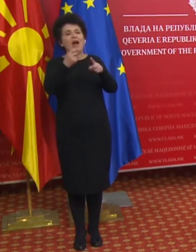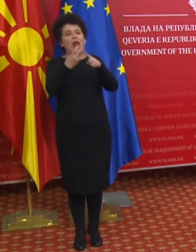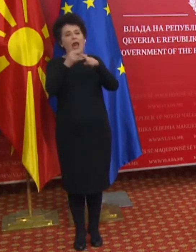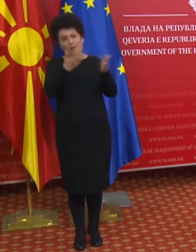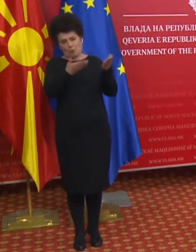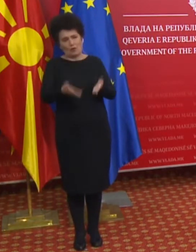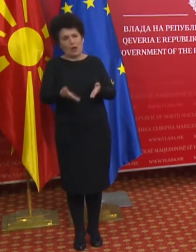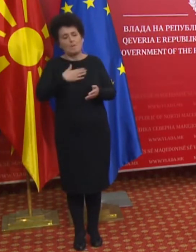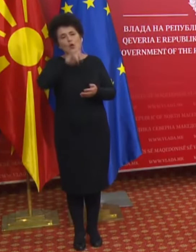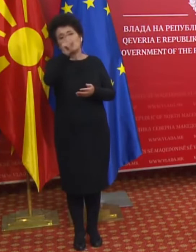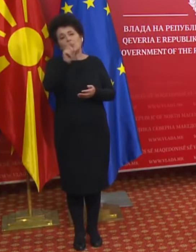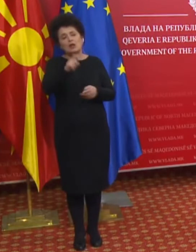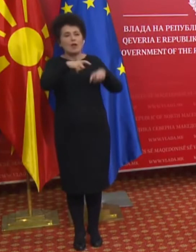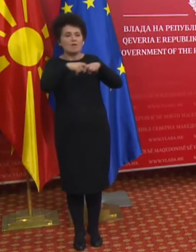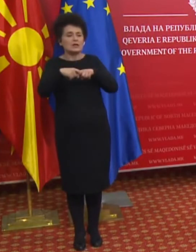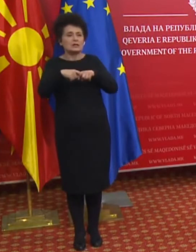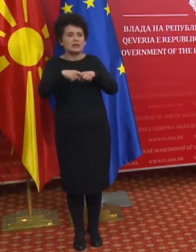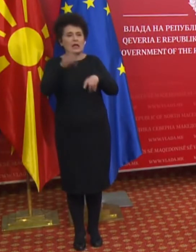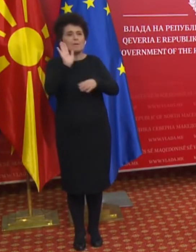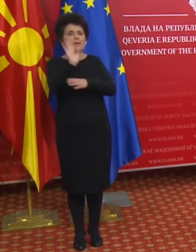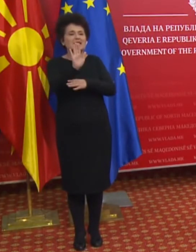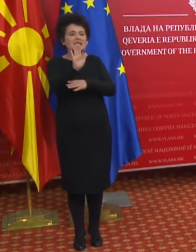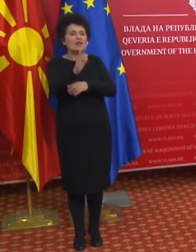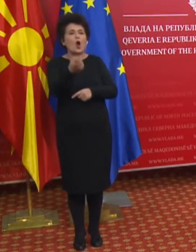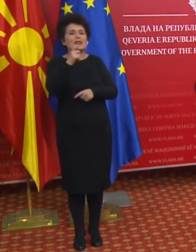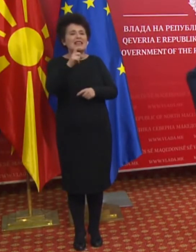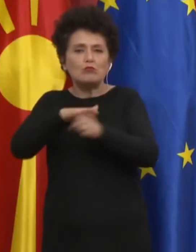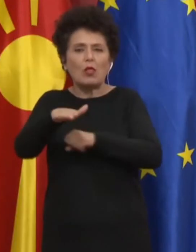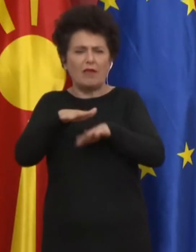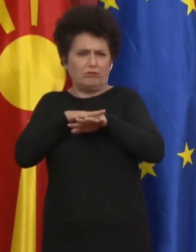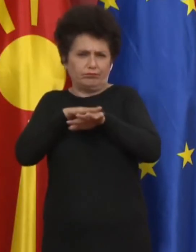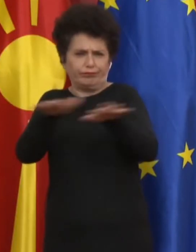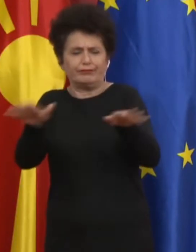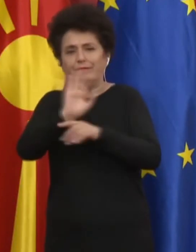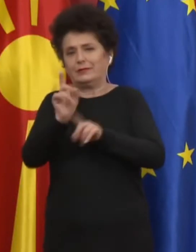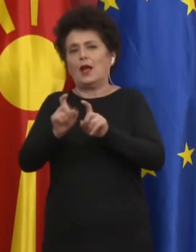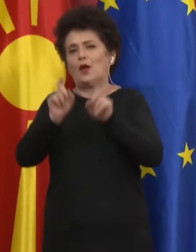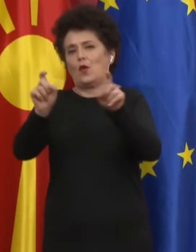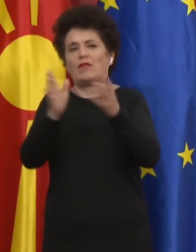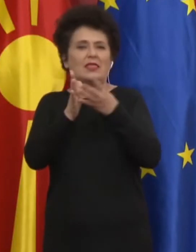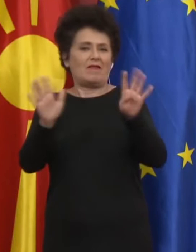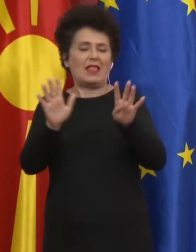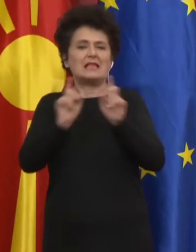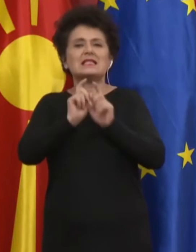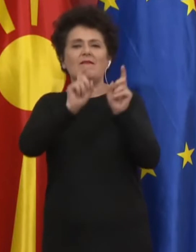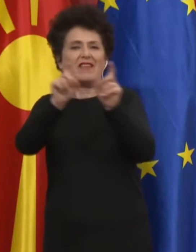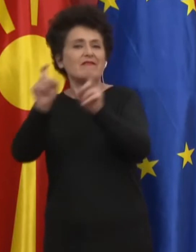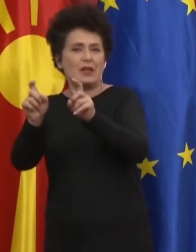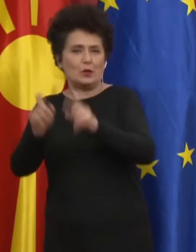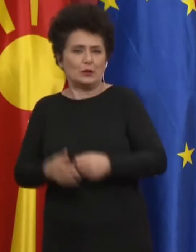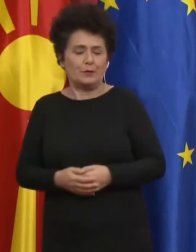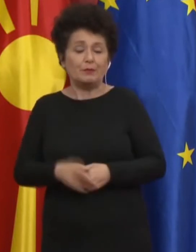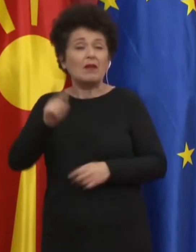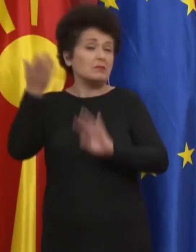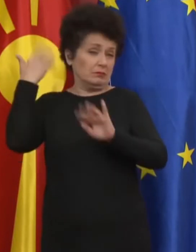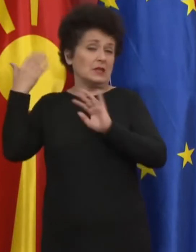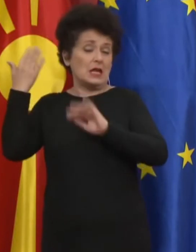sotë do të ndrohet, deklaroj Venko Filipqe, minister i shëndetsis. Ka shtuar se gjithë gjithë kësaj periude, Komisionit për sëmundje një